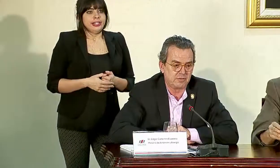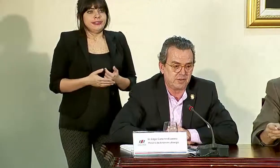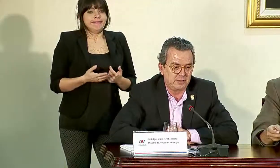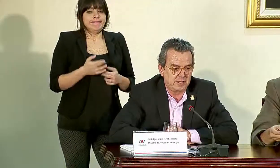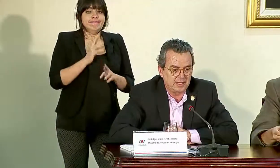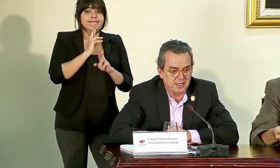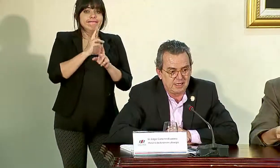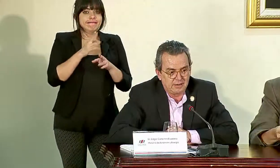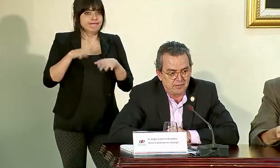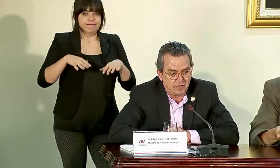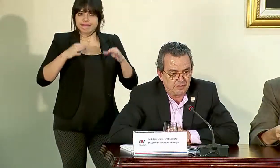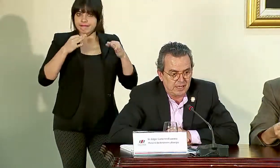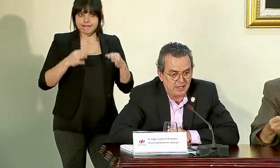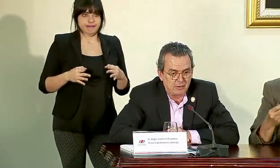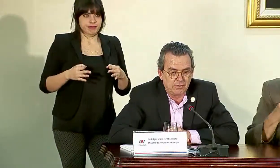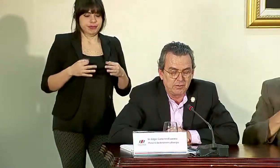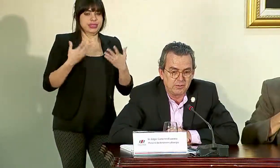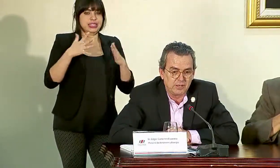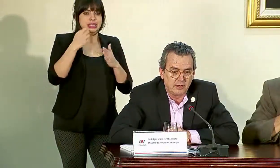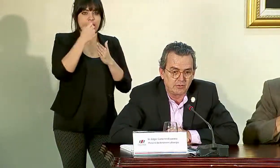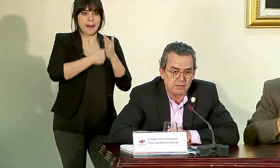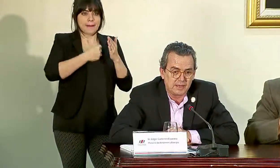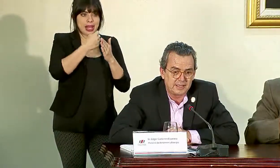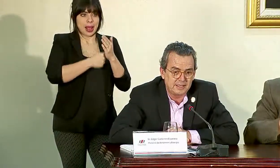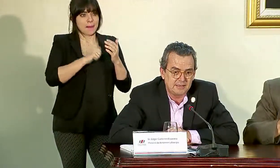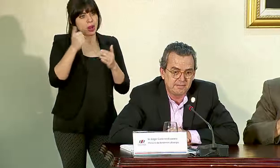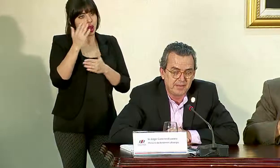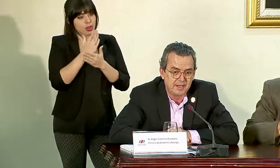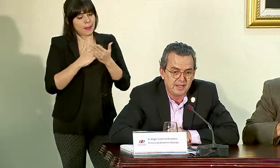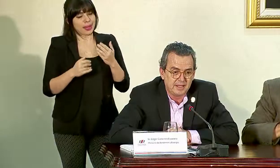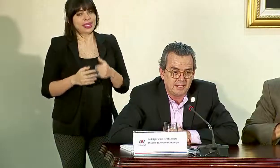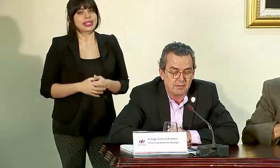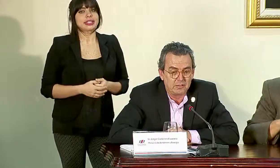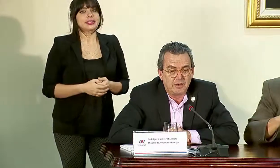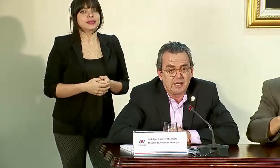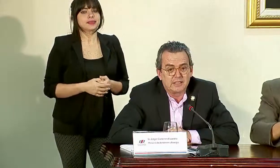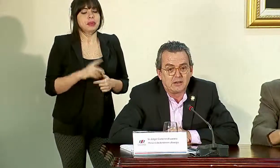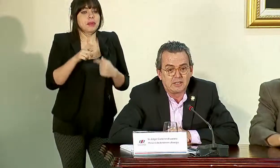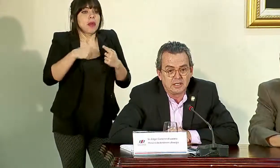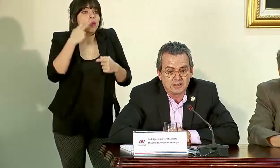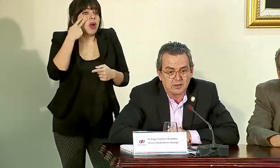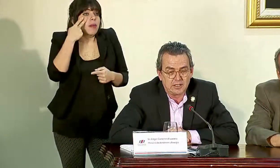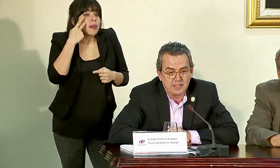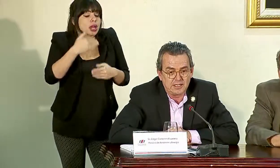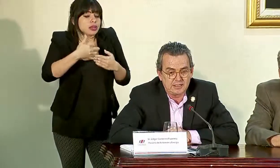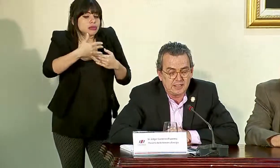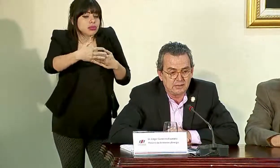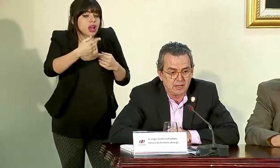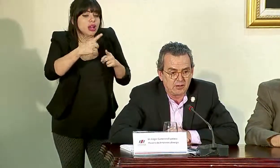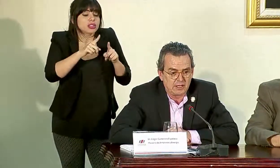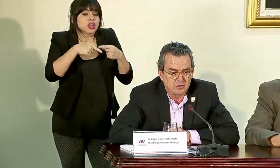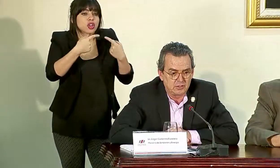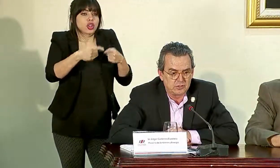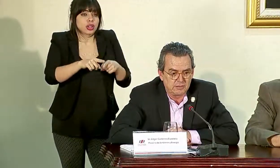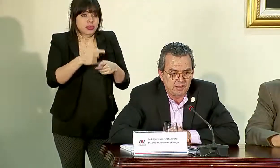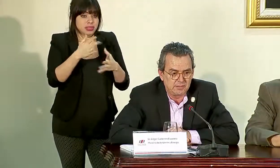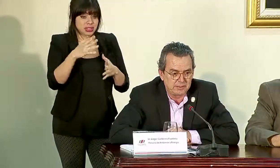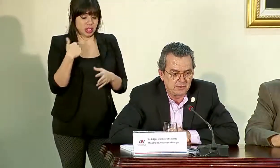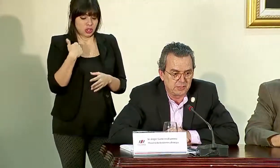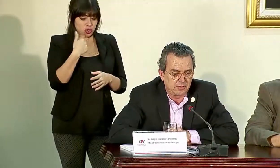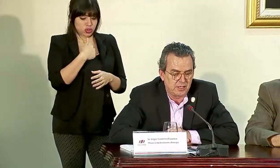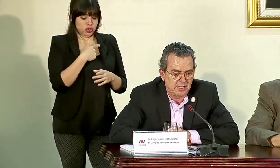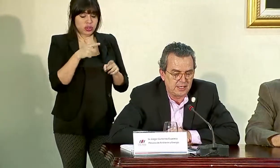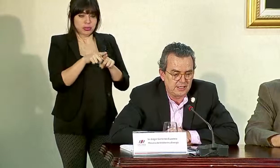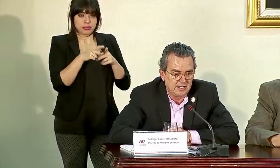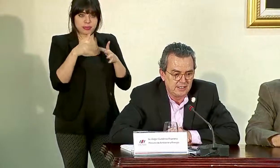el fallo no está en firme, ya fue apelado por la otra parte y vamos a ver hasta dónde llega. Sin embargo, ya nosotros también